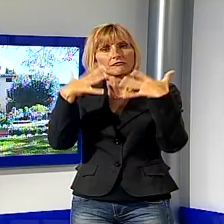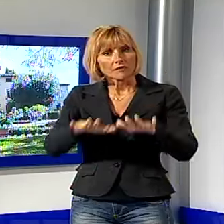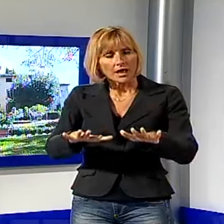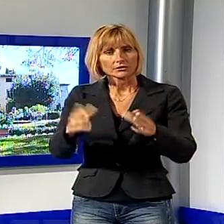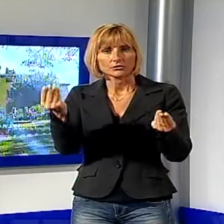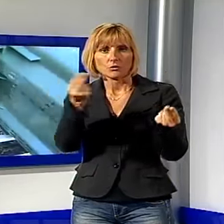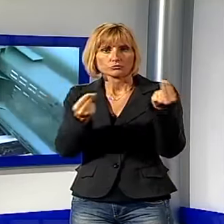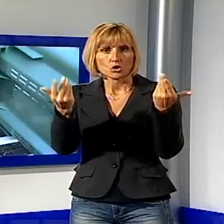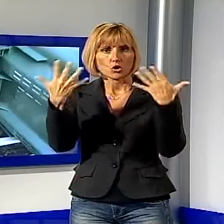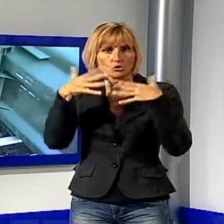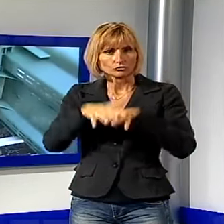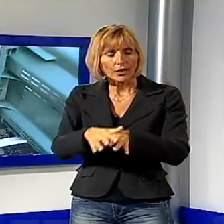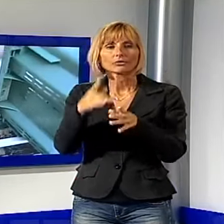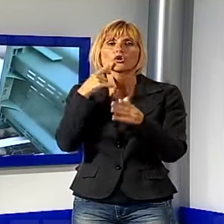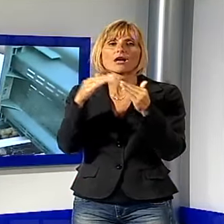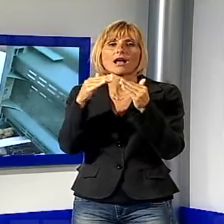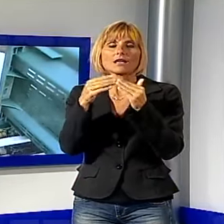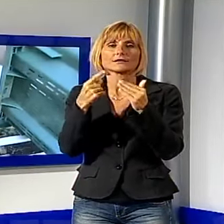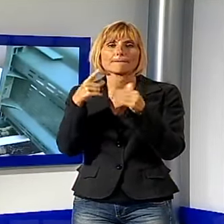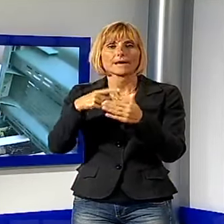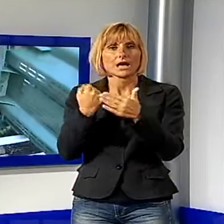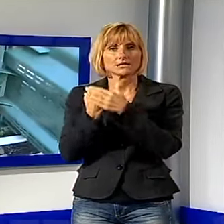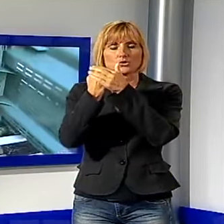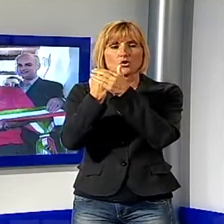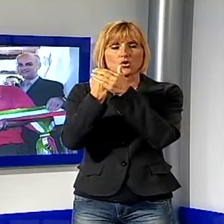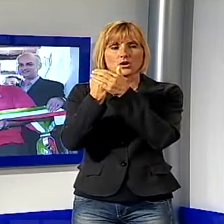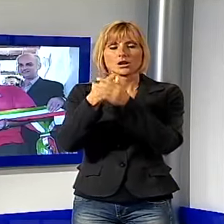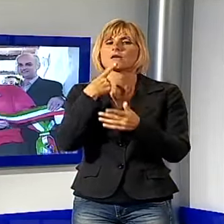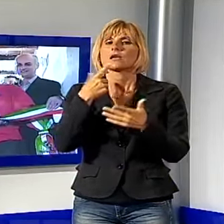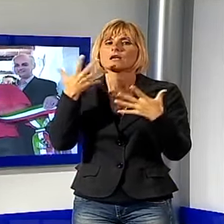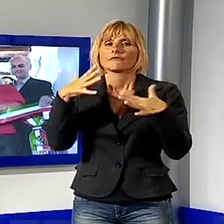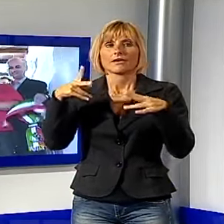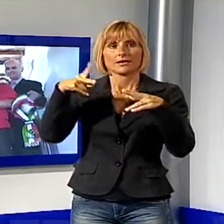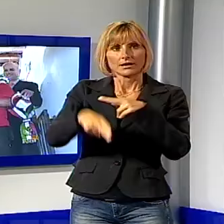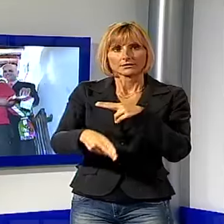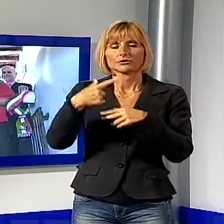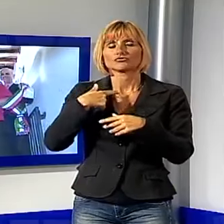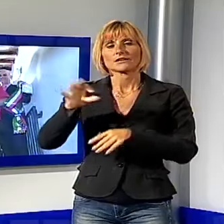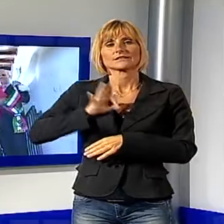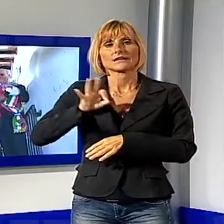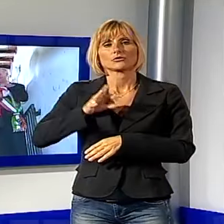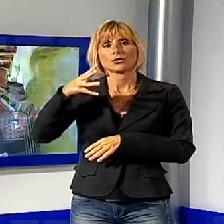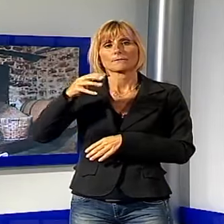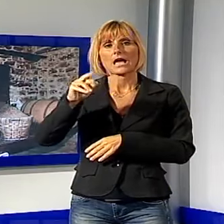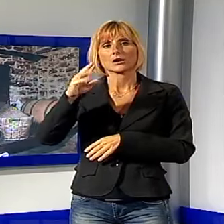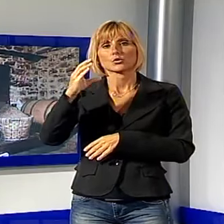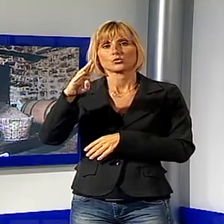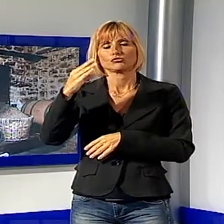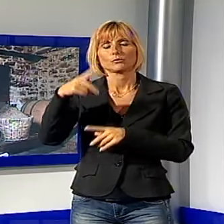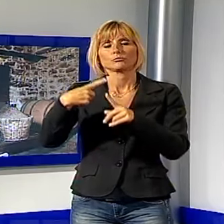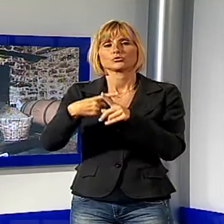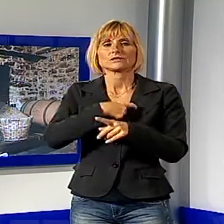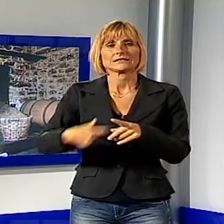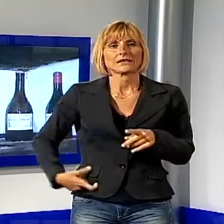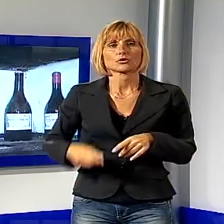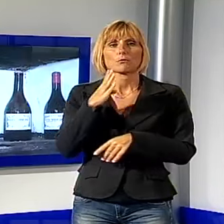progetto di consolidamento di casa Pascoli e finanziato da Arcus è avvenuta alla presenza del senatore Andrea Marcucci, del sindaco di